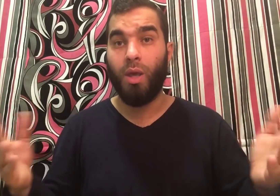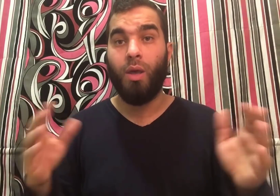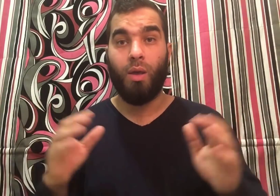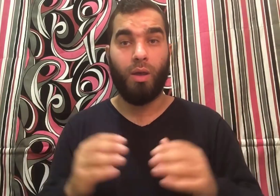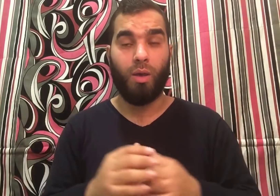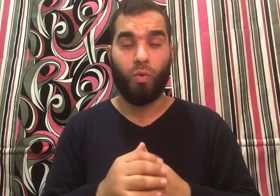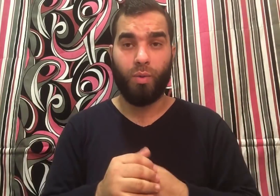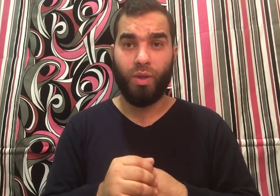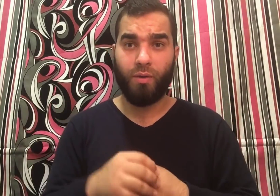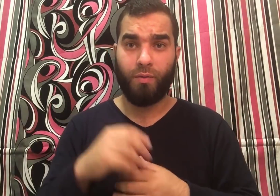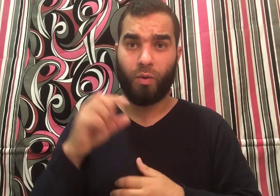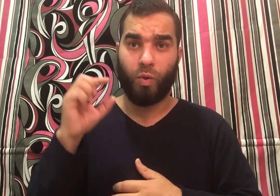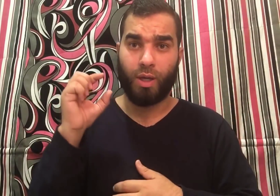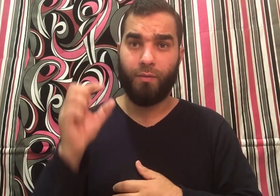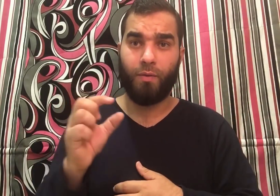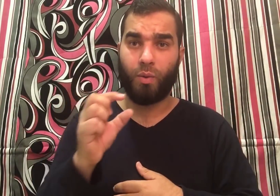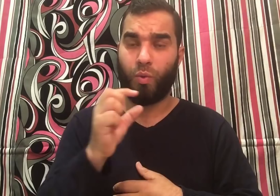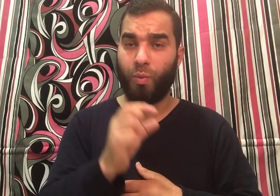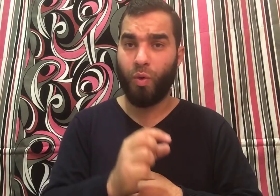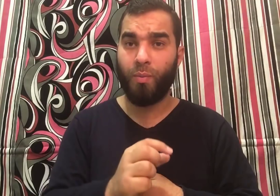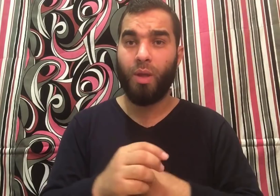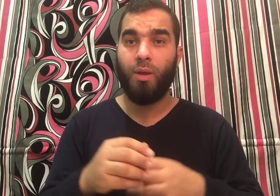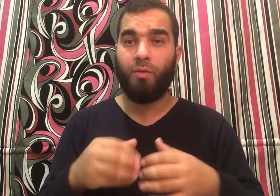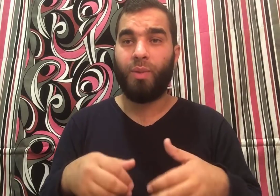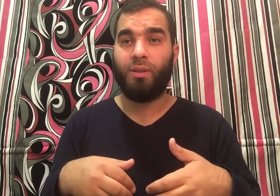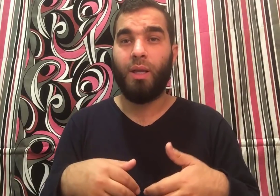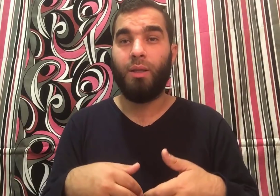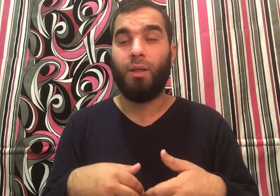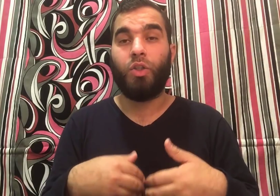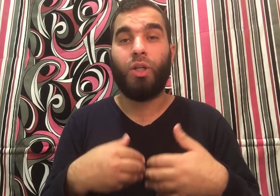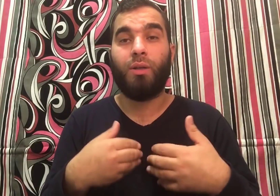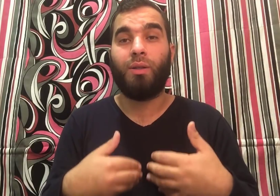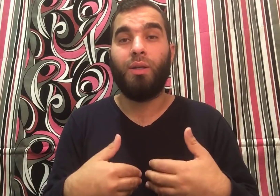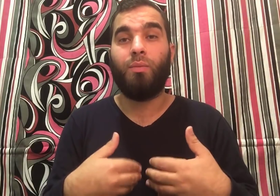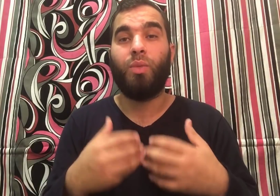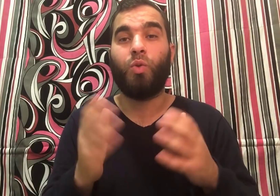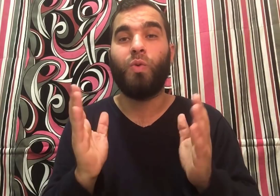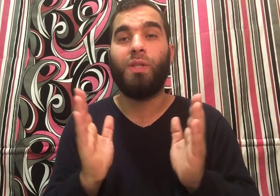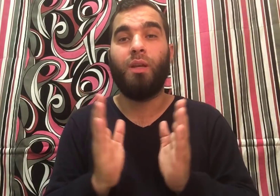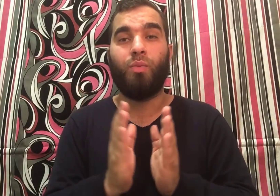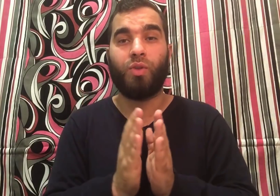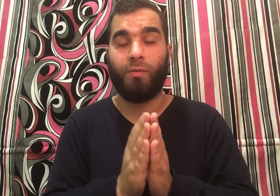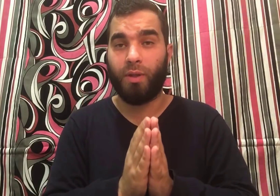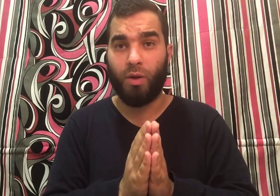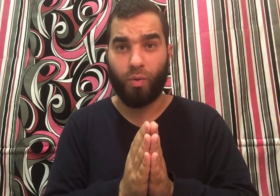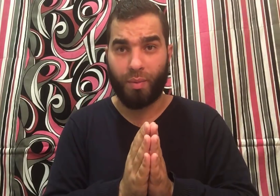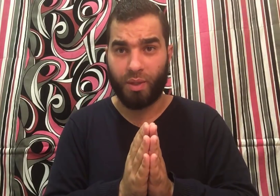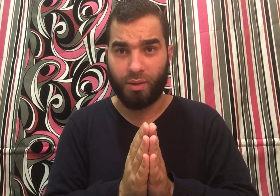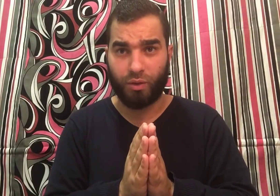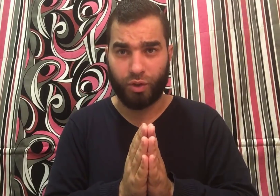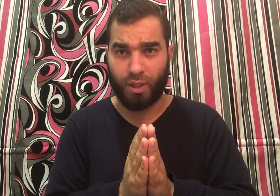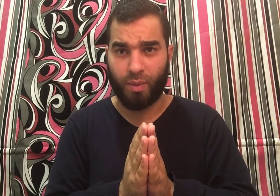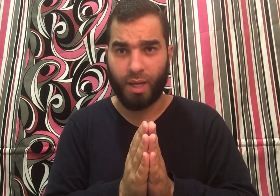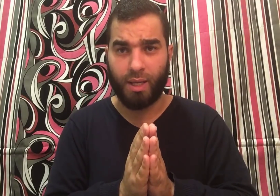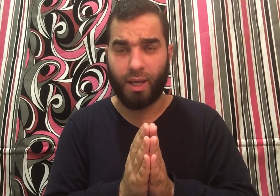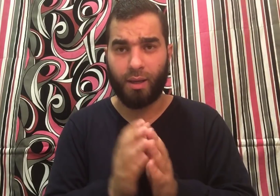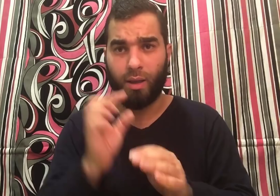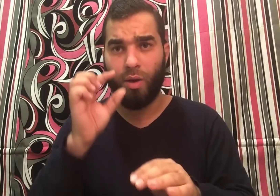وبيخفر ويكفر ذنوبهم فبالتالي الشياطين بتكون زي المصفدة وما بتقدرش تعمل أي حاجة